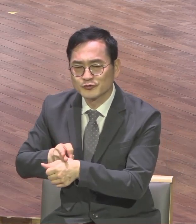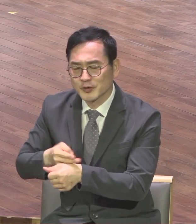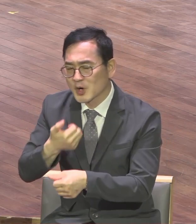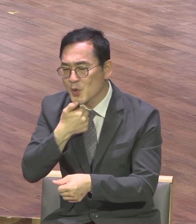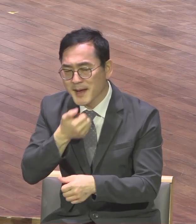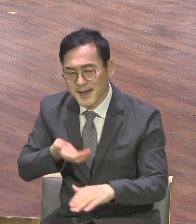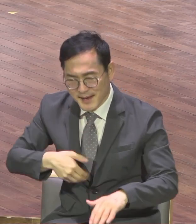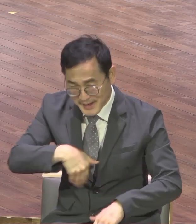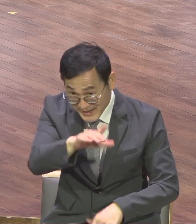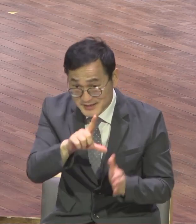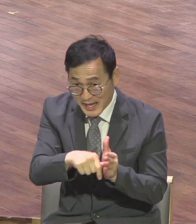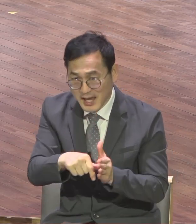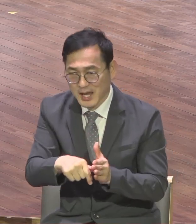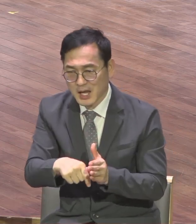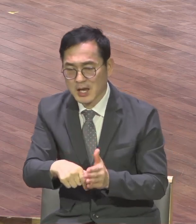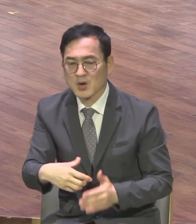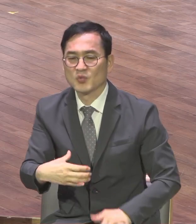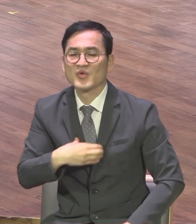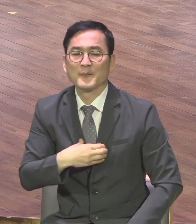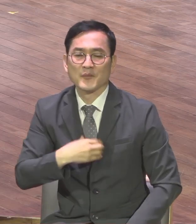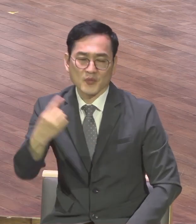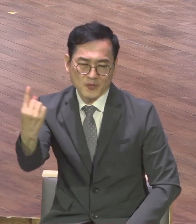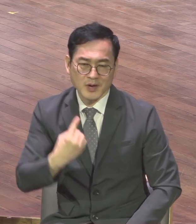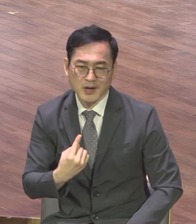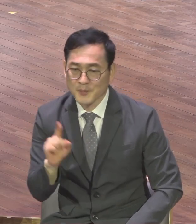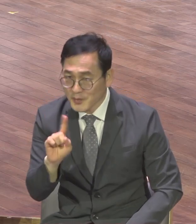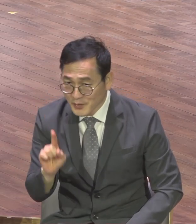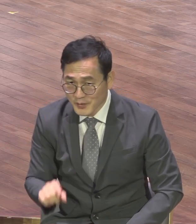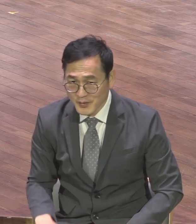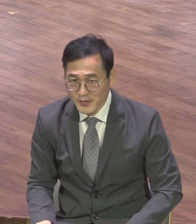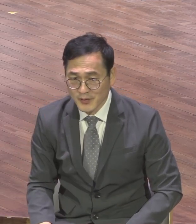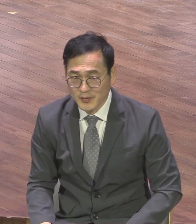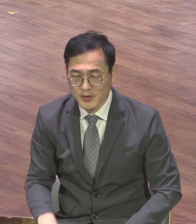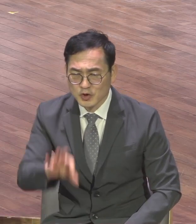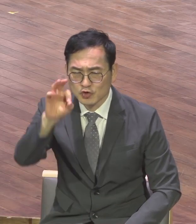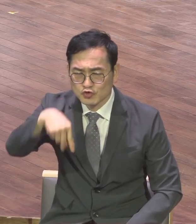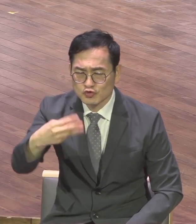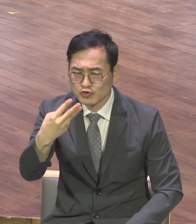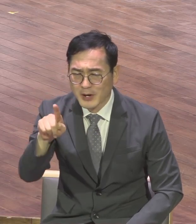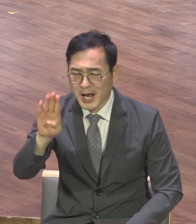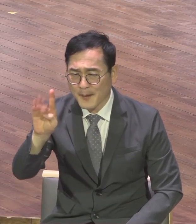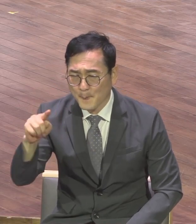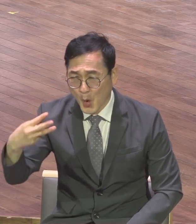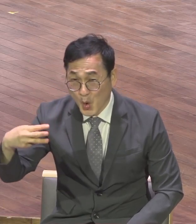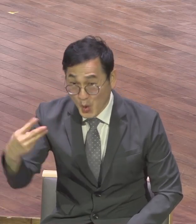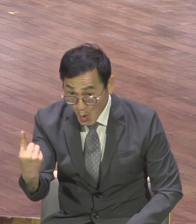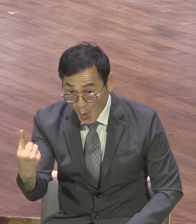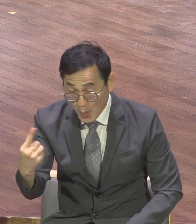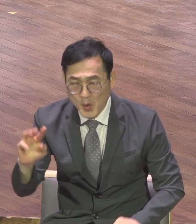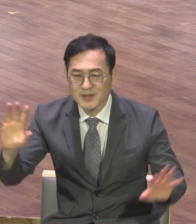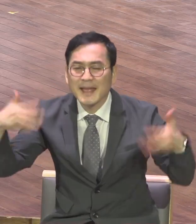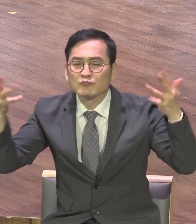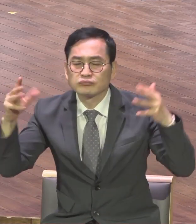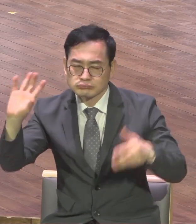큰 위기를 닥칩니다 바로 유라굴로 유라굴로 광풍을 불어온 것입니다